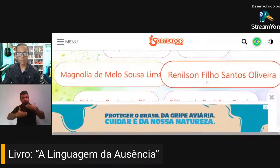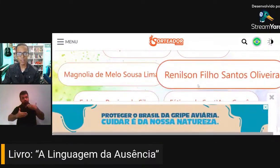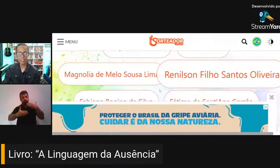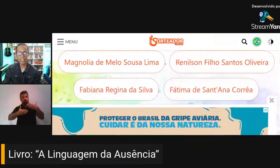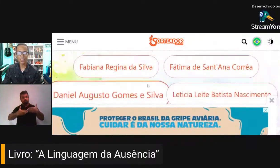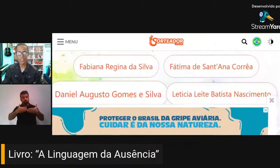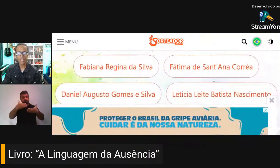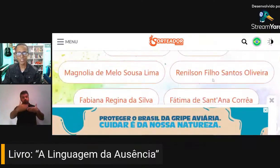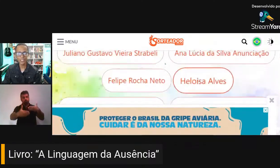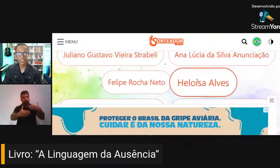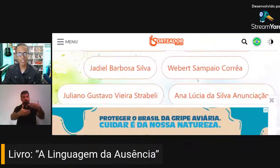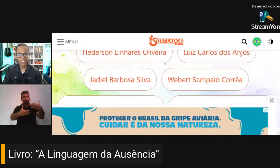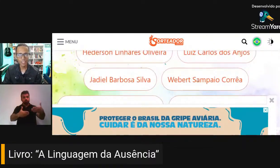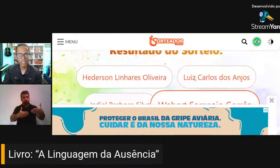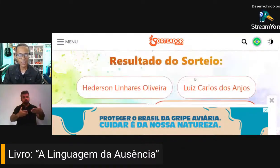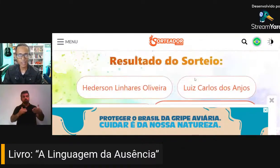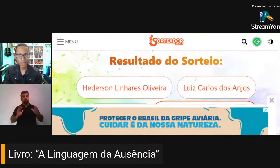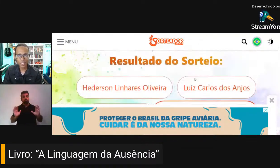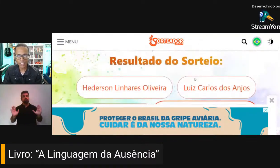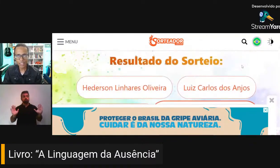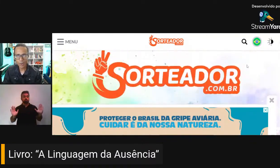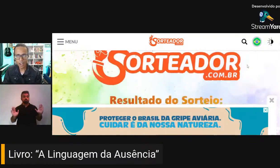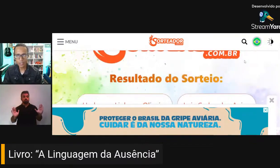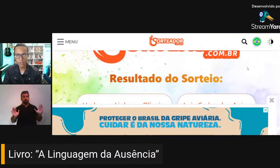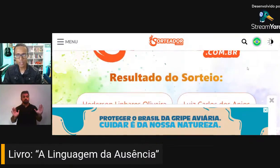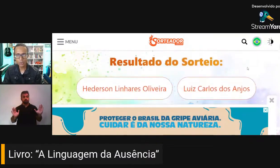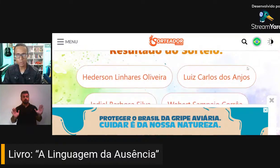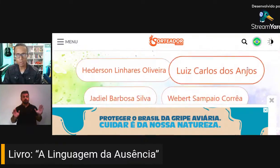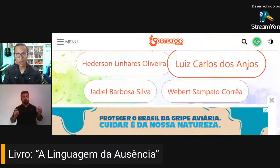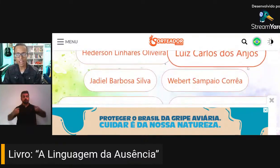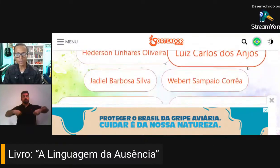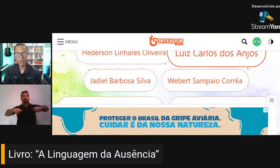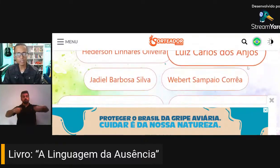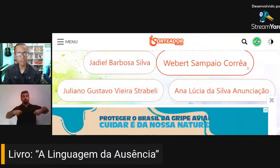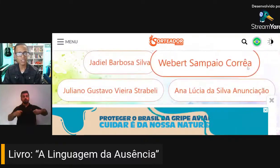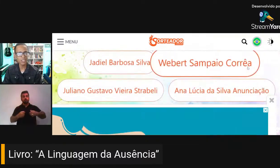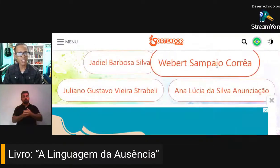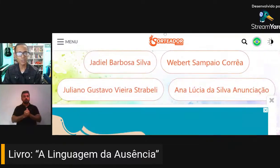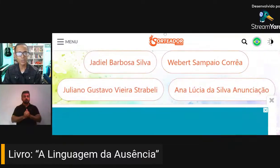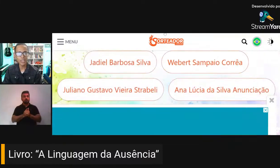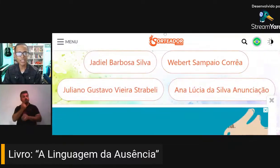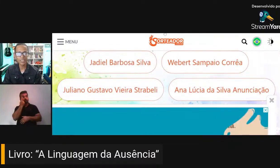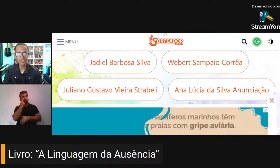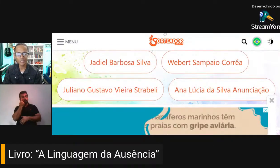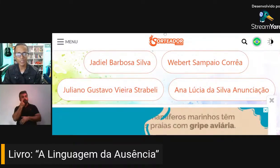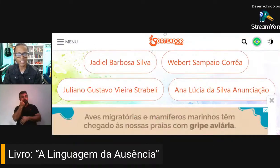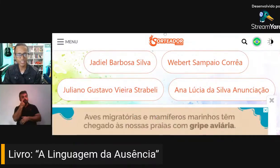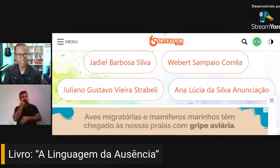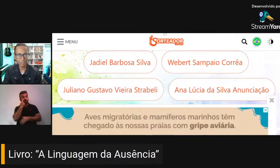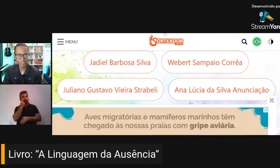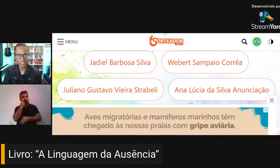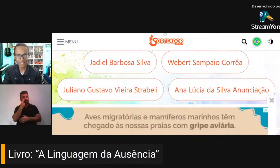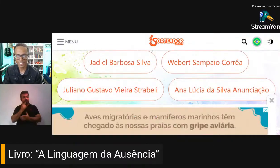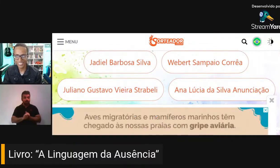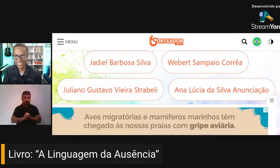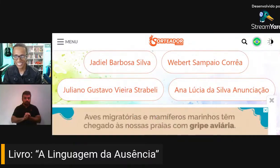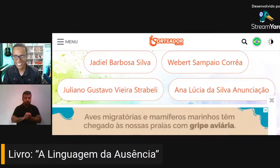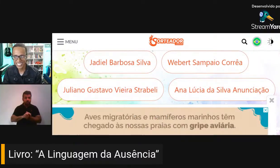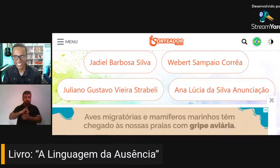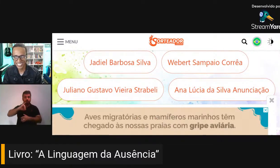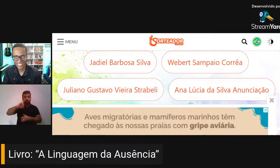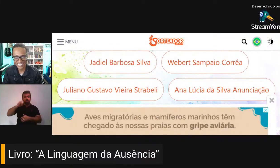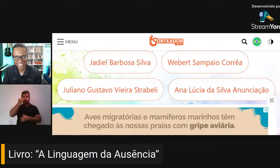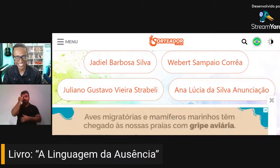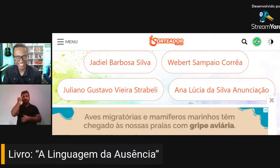eu vou passando. adiante. Então, aqui, eu acho que um dos ganhadores vai ser aí o Juliano, hein? O Juliano está na fita aí, ó.